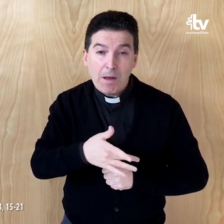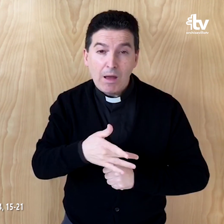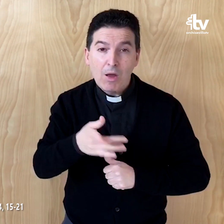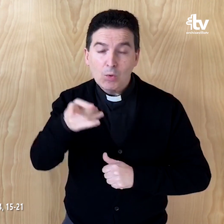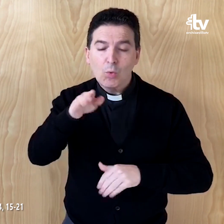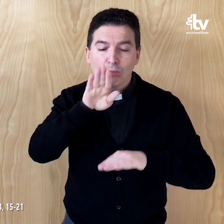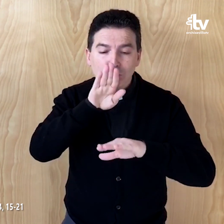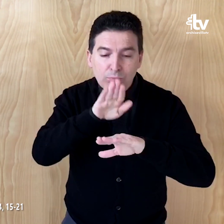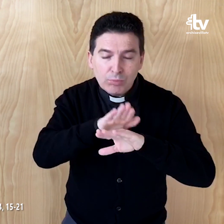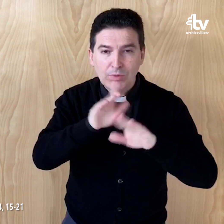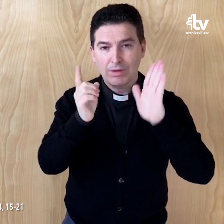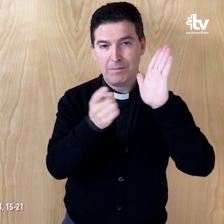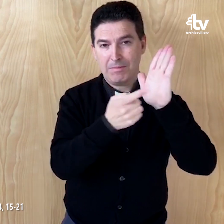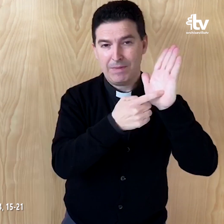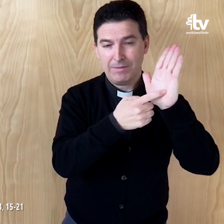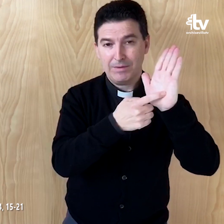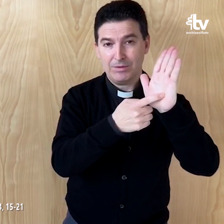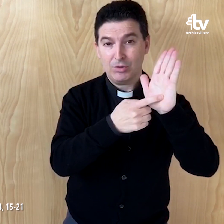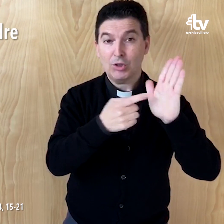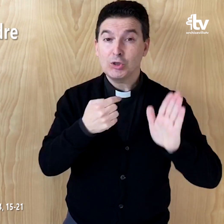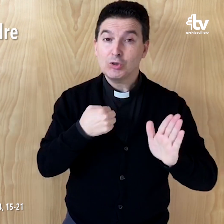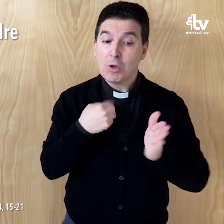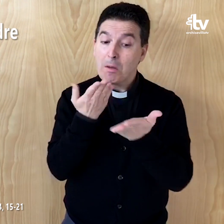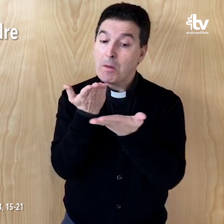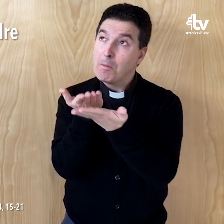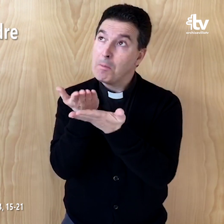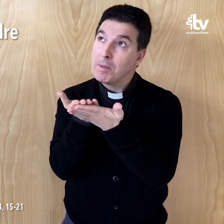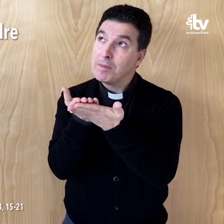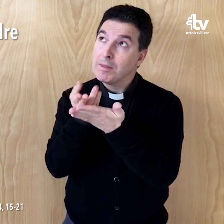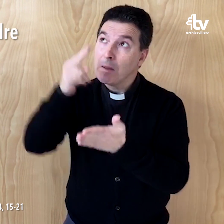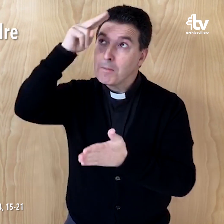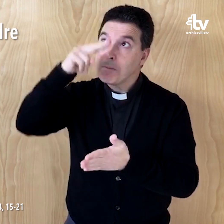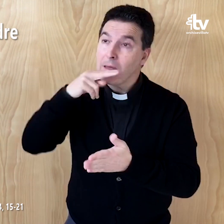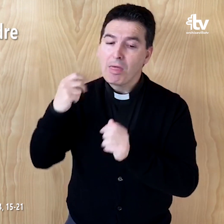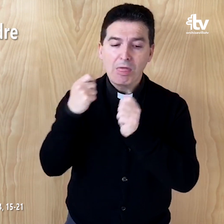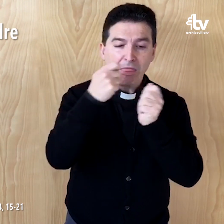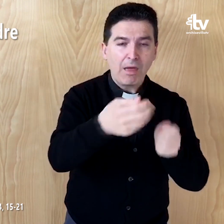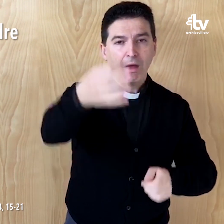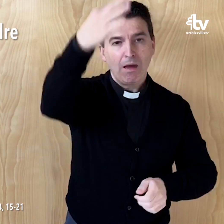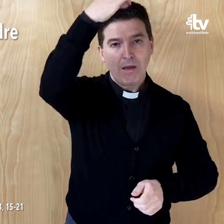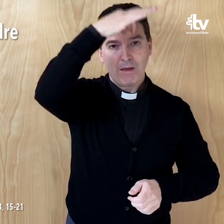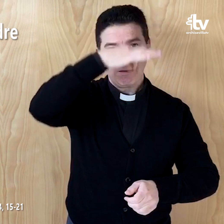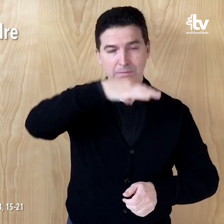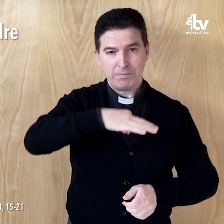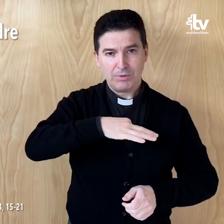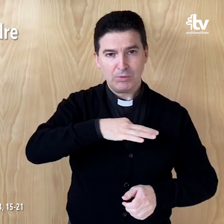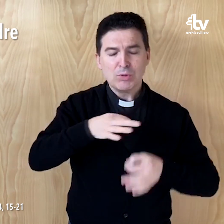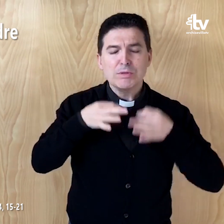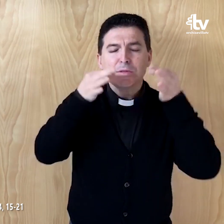guardaréis mis mandamientos y yo le pediré al Padre que os dé otro paráclito que